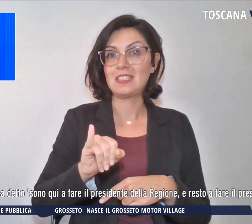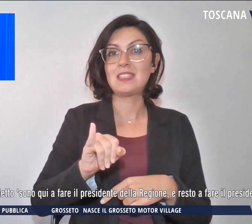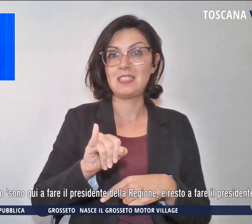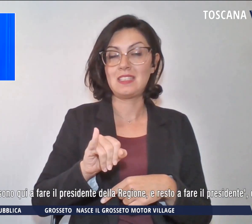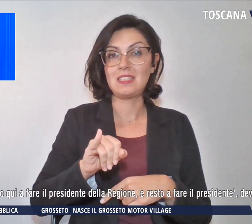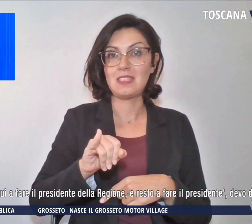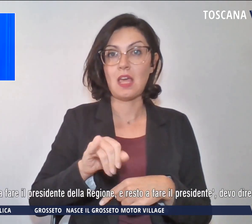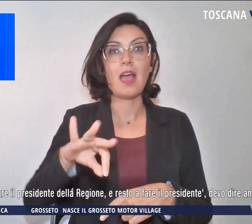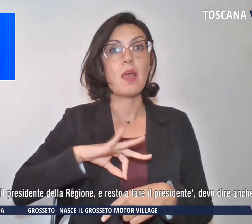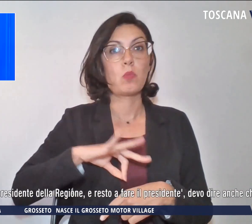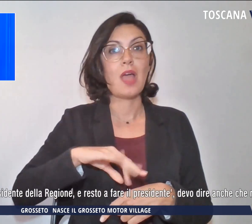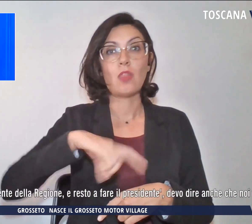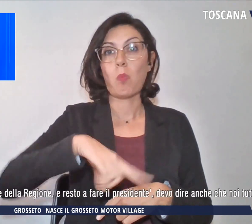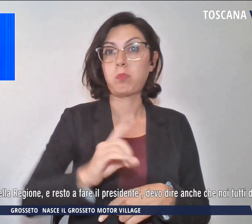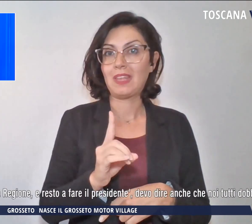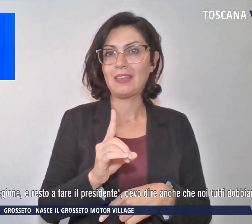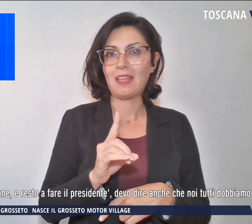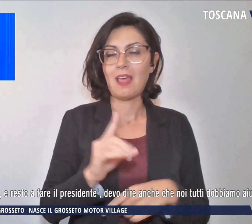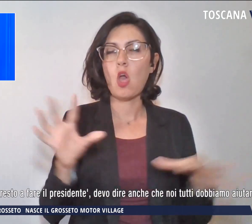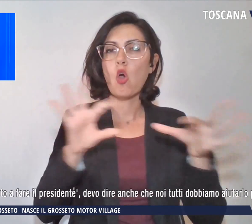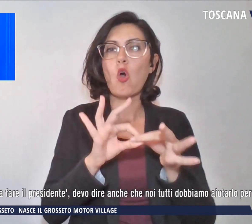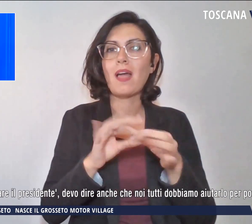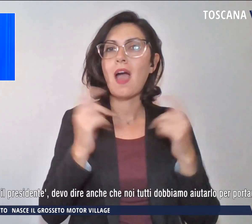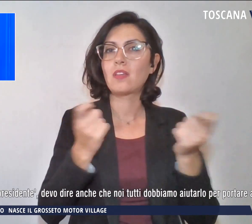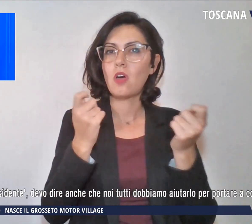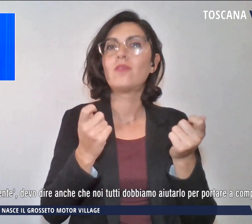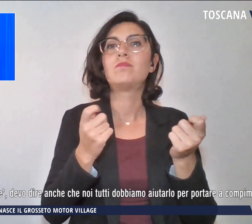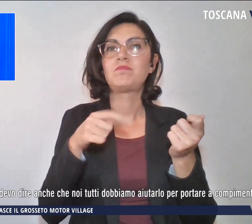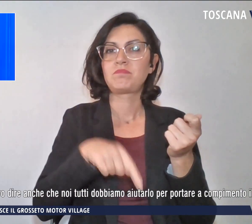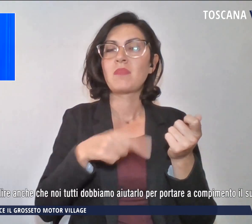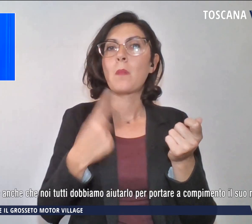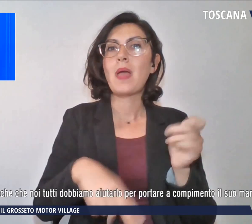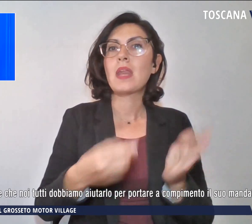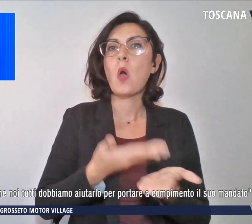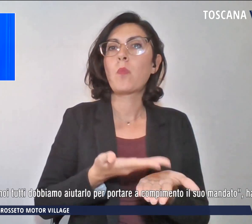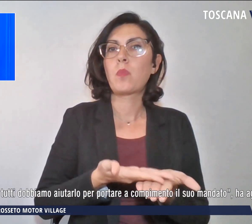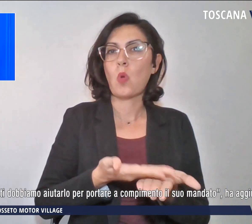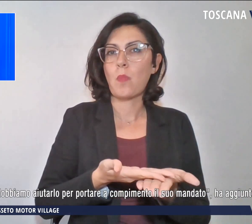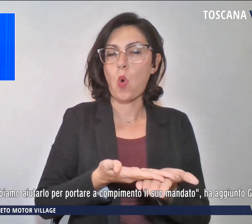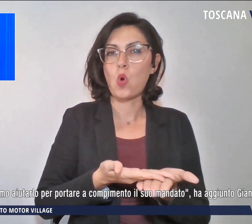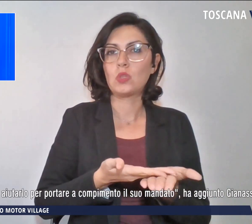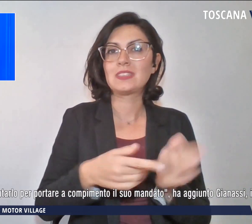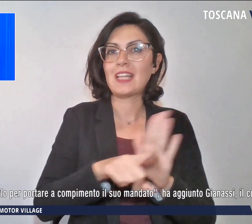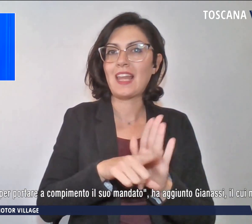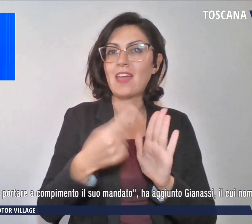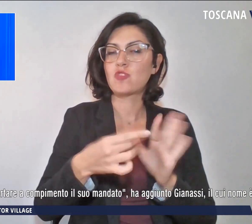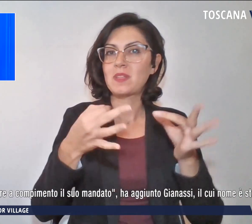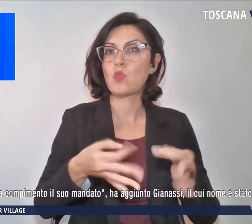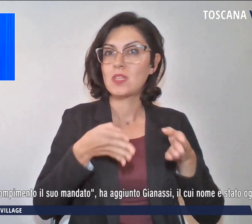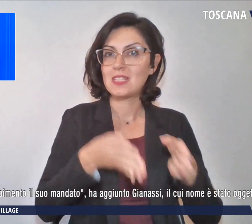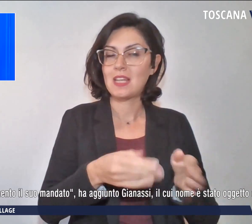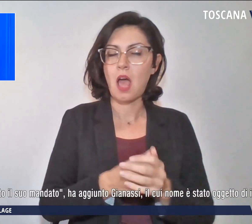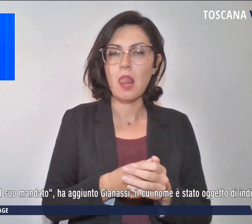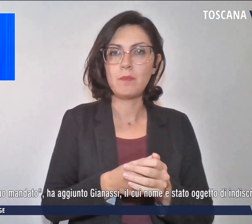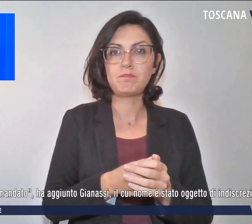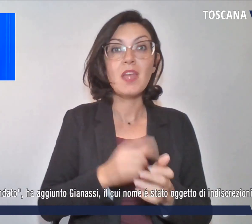presentazione a Firenze di due proposte di legge per la sicurezza stradale. Condivido, ha detto Gianassi,